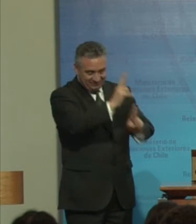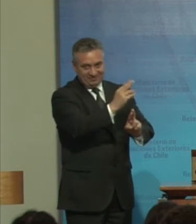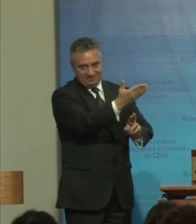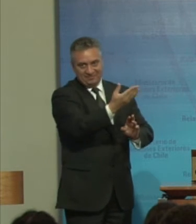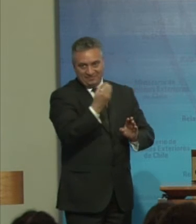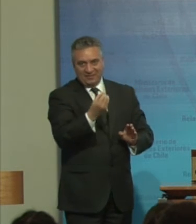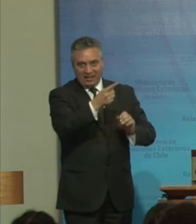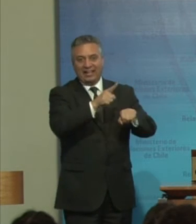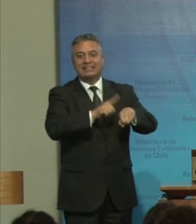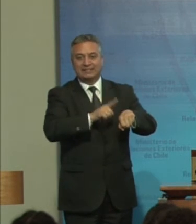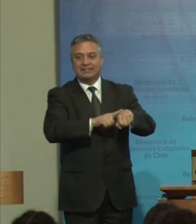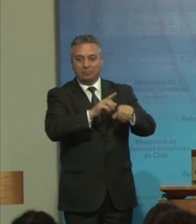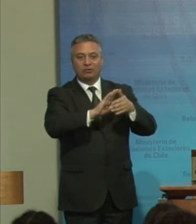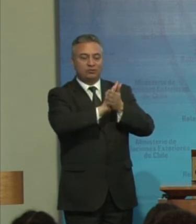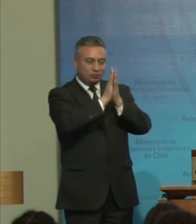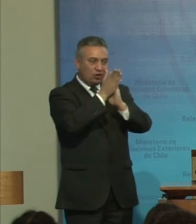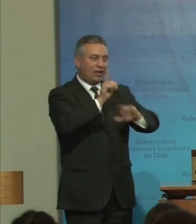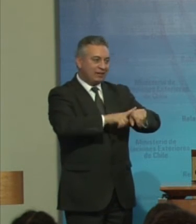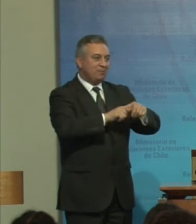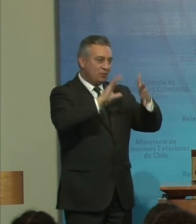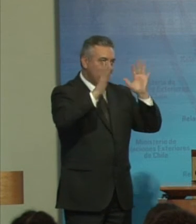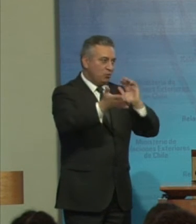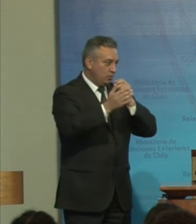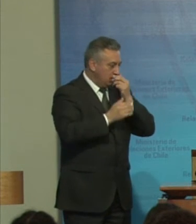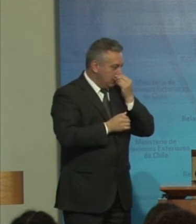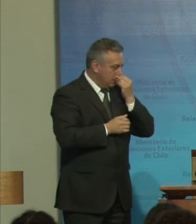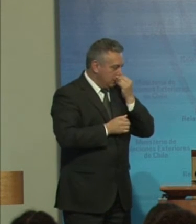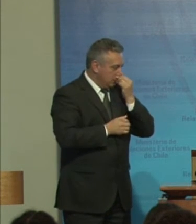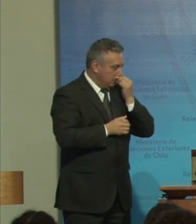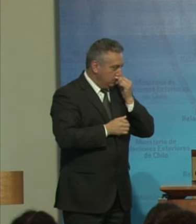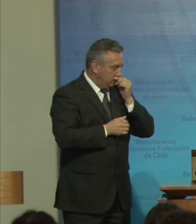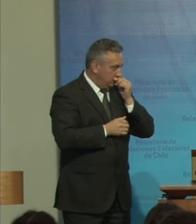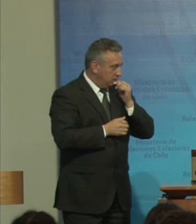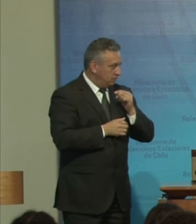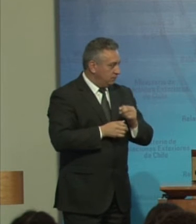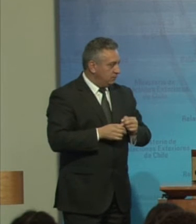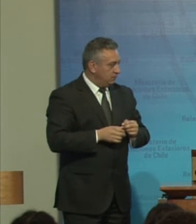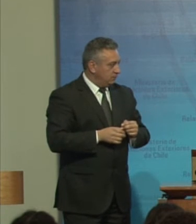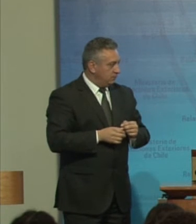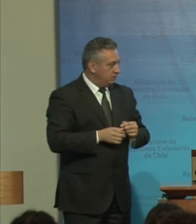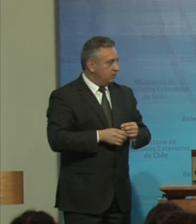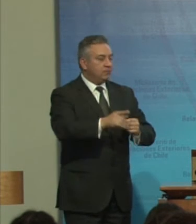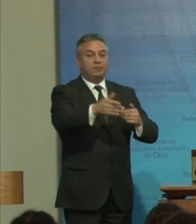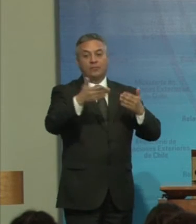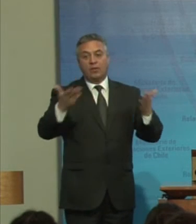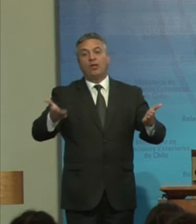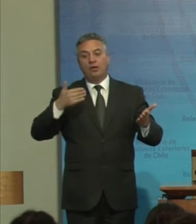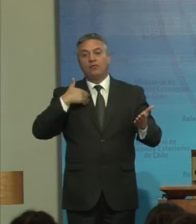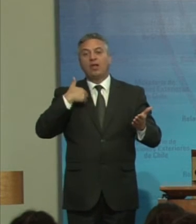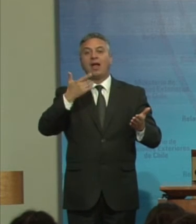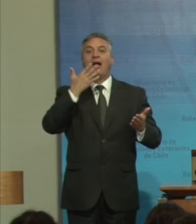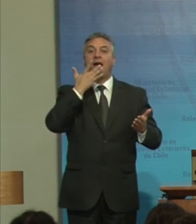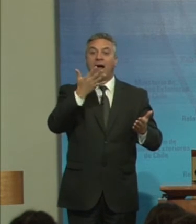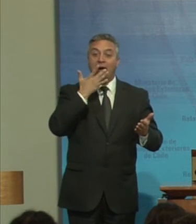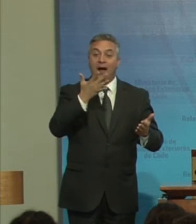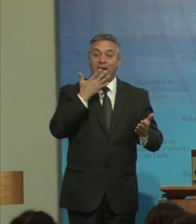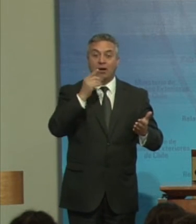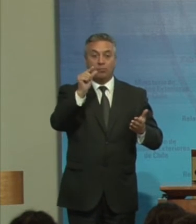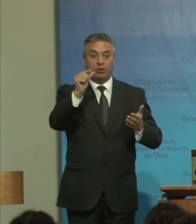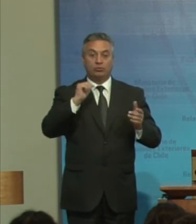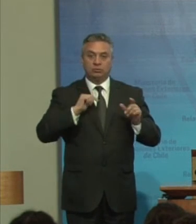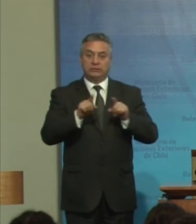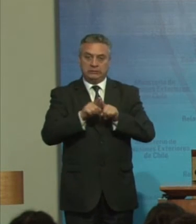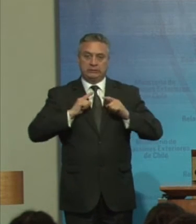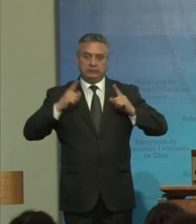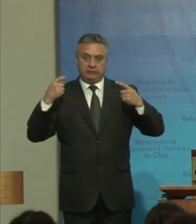El tiempo Todo el tiempo Del mundo Bueno Voy a hablar un poco Resumidamente Con